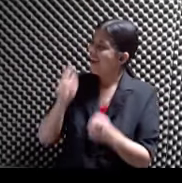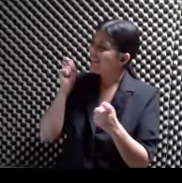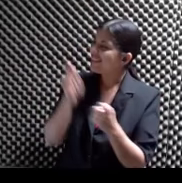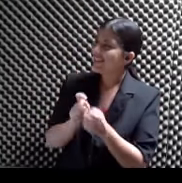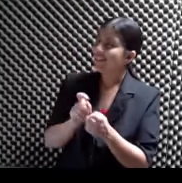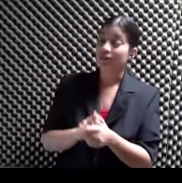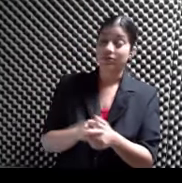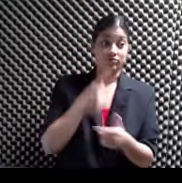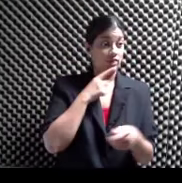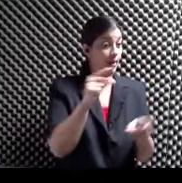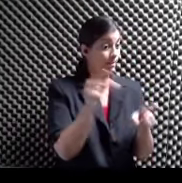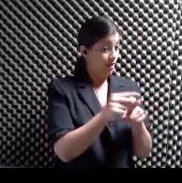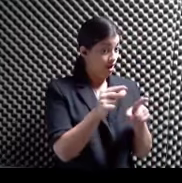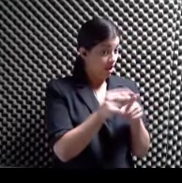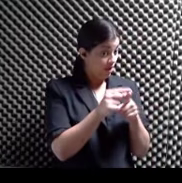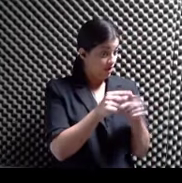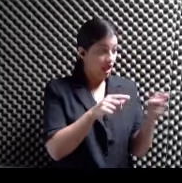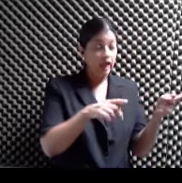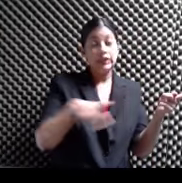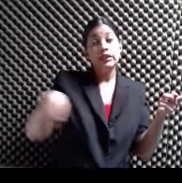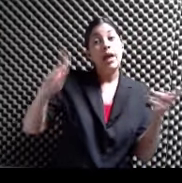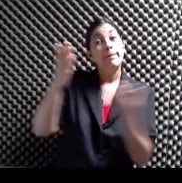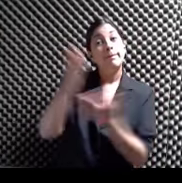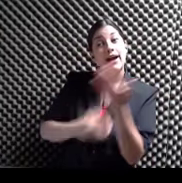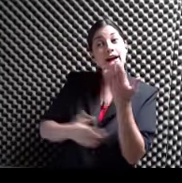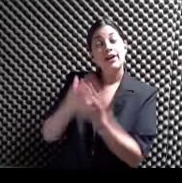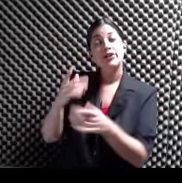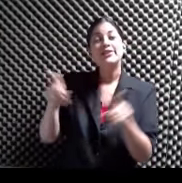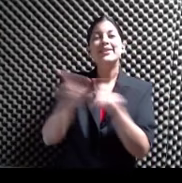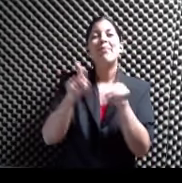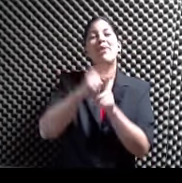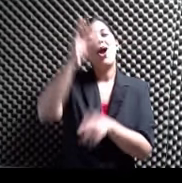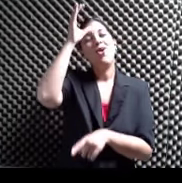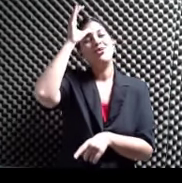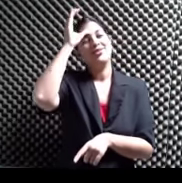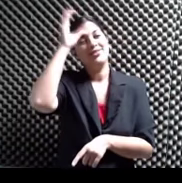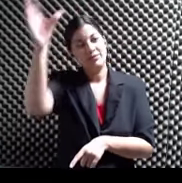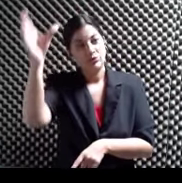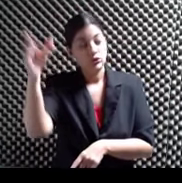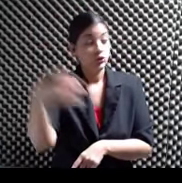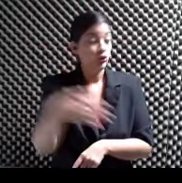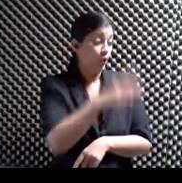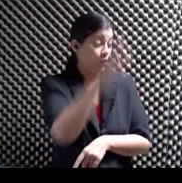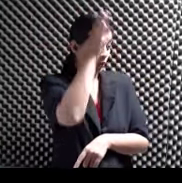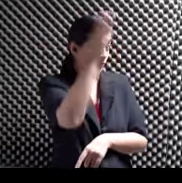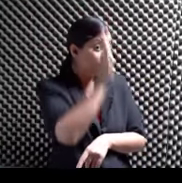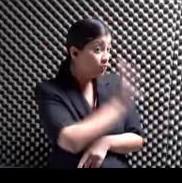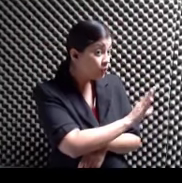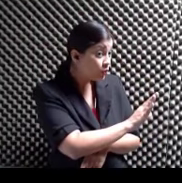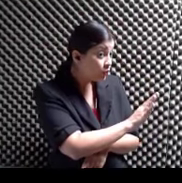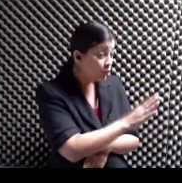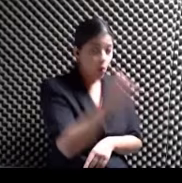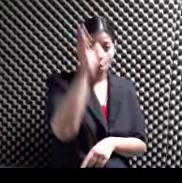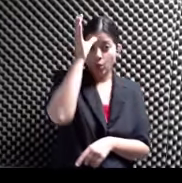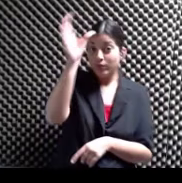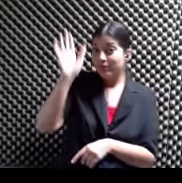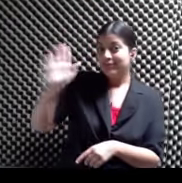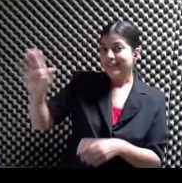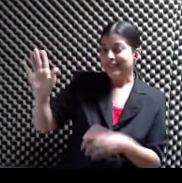Tú usas la palabra Ellas usan las manos Pero ellos también Usan los conceptos O sea Entonces tú Tú tienes un concepto Y se complementará Esa noche Con los